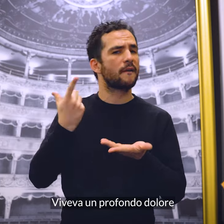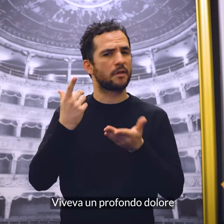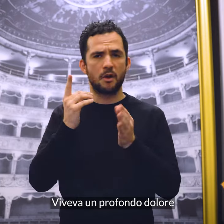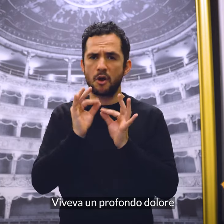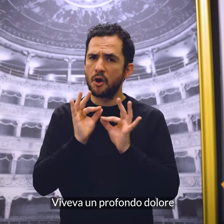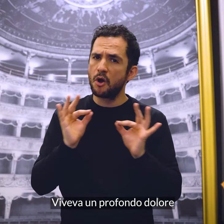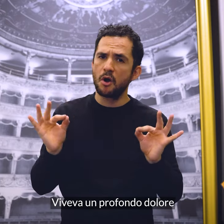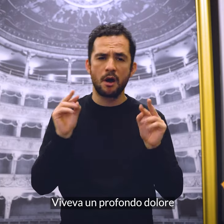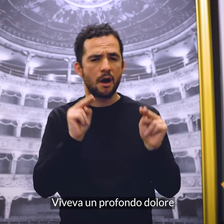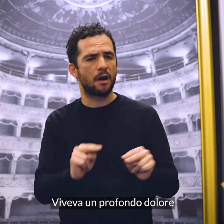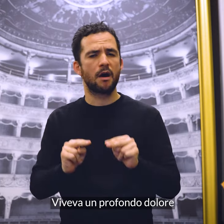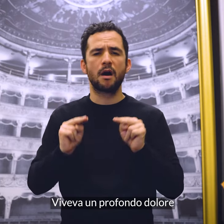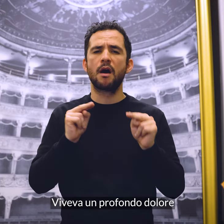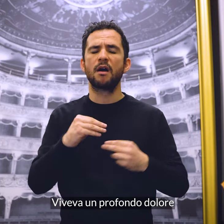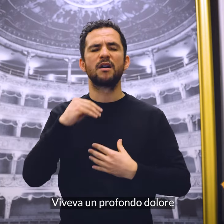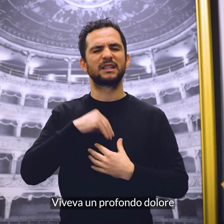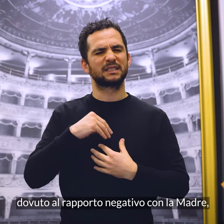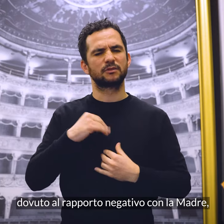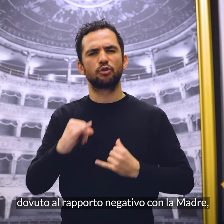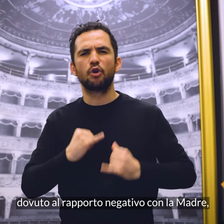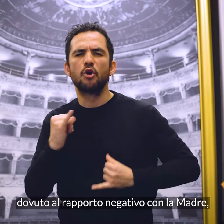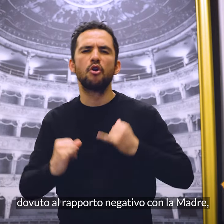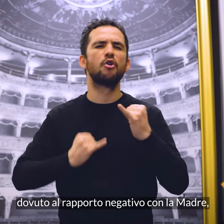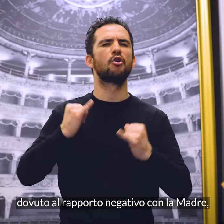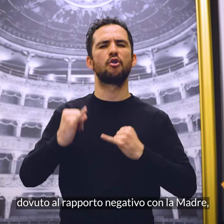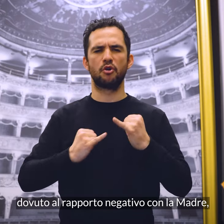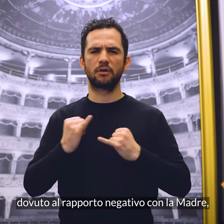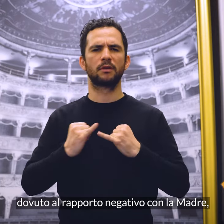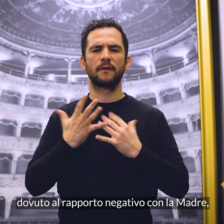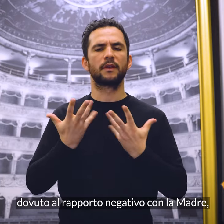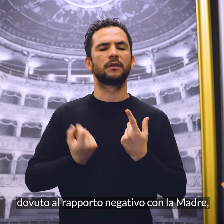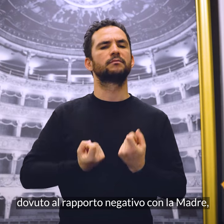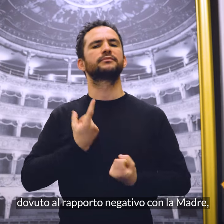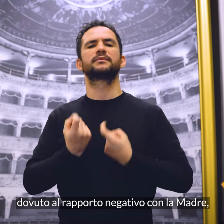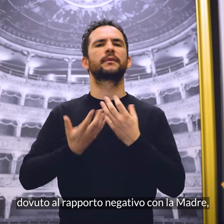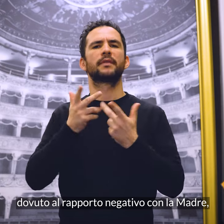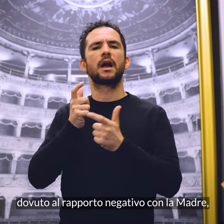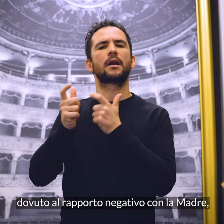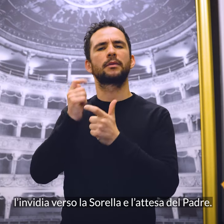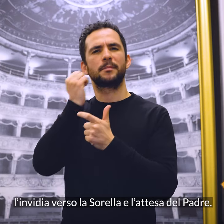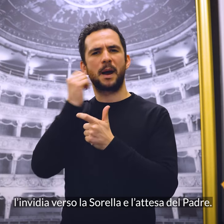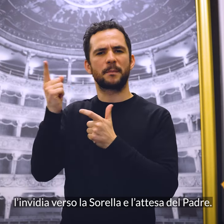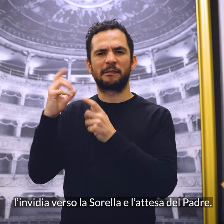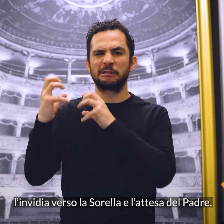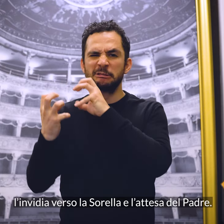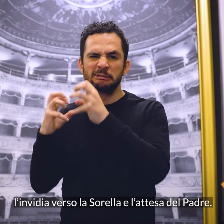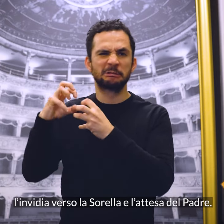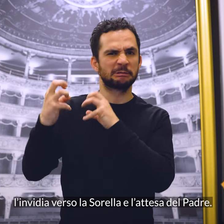Viveva un profondo dolore, dovuto al rapporto negativo con la madre, l'invidia verso la